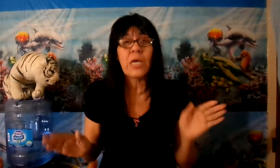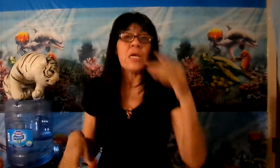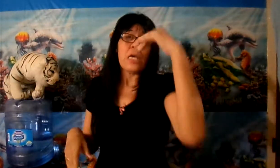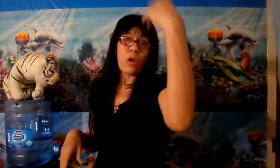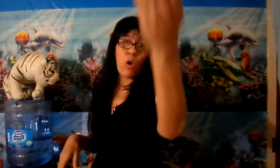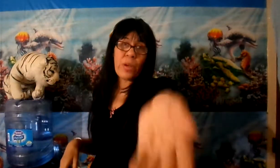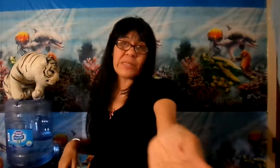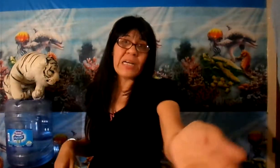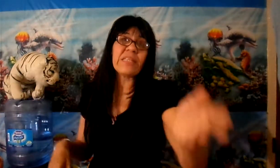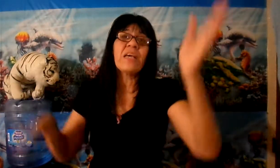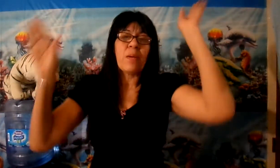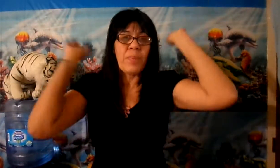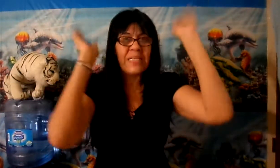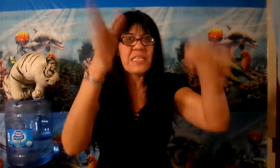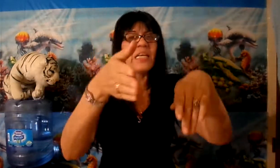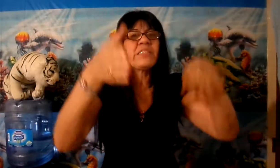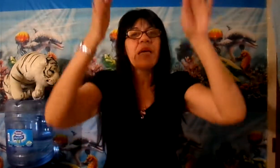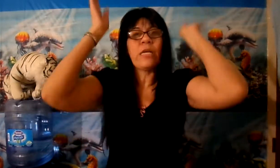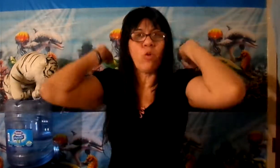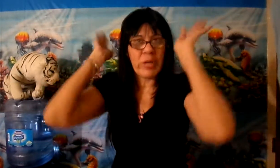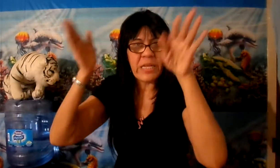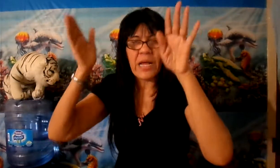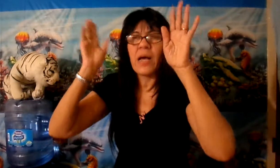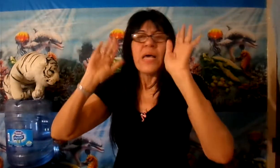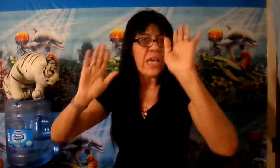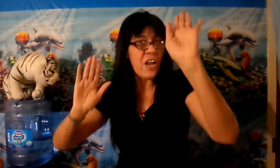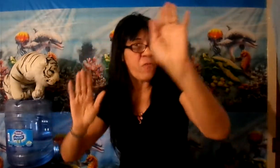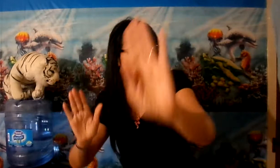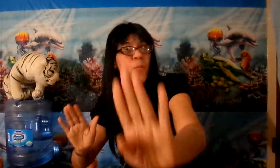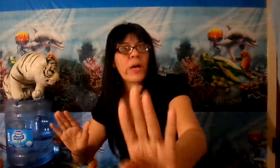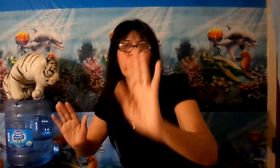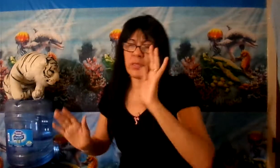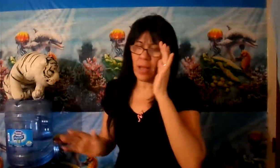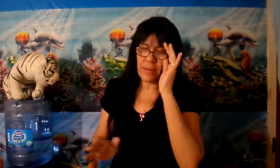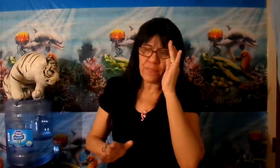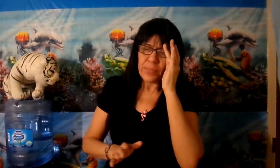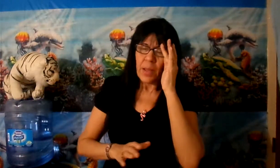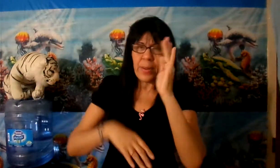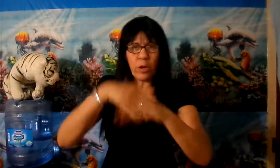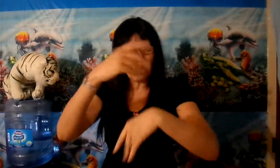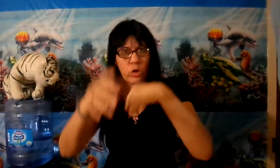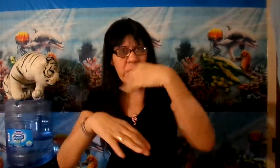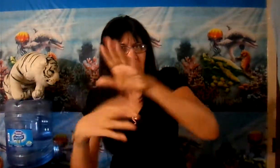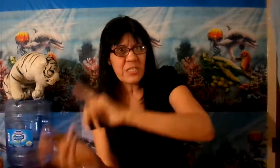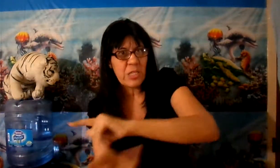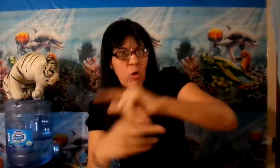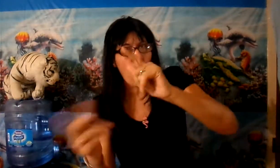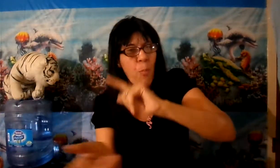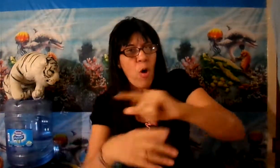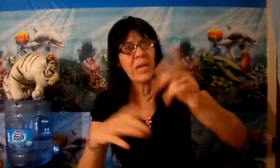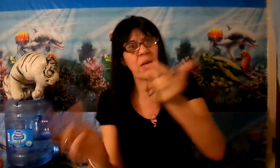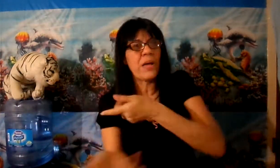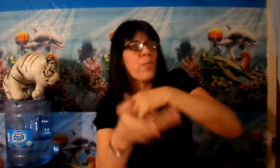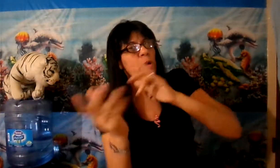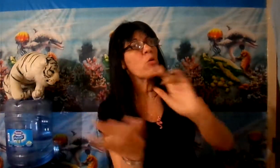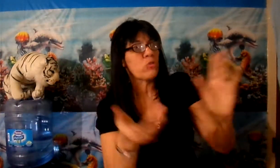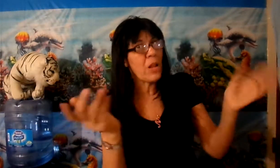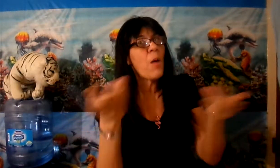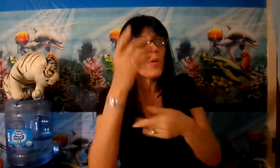gobernantes, presidentes y los quita. Él fue puesto, está bien. Pero no te descompongas y te vayas por el otro lado, porque